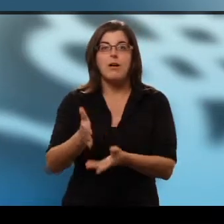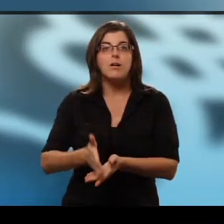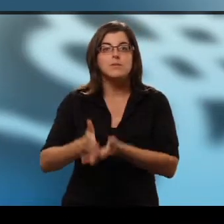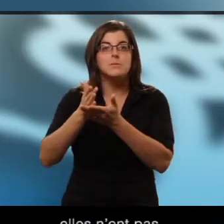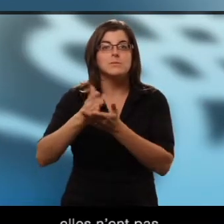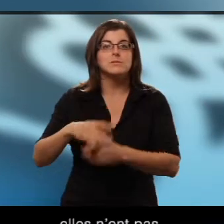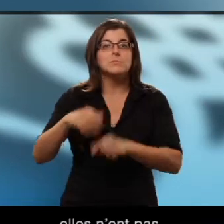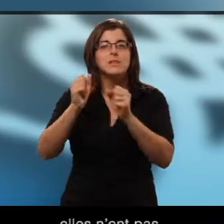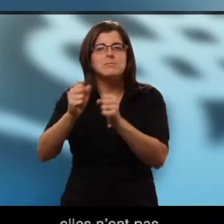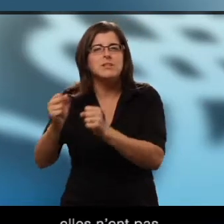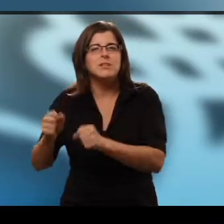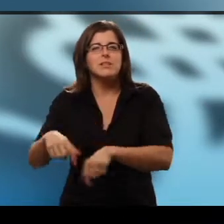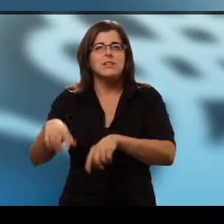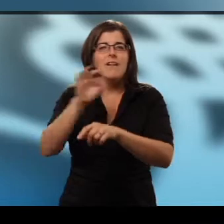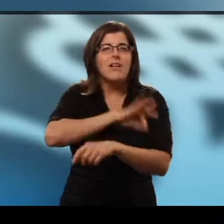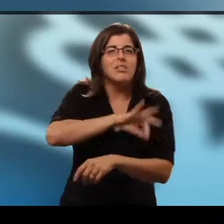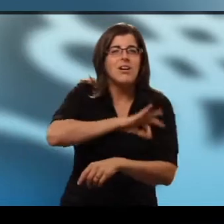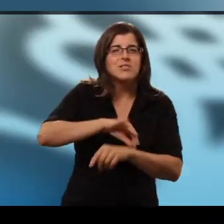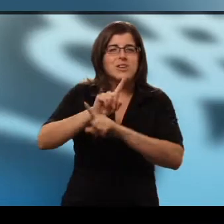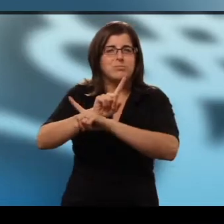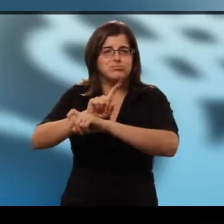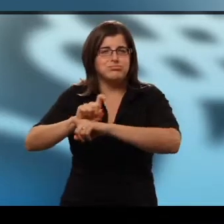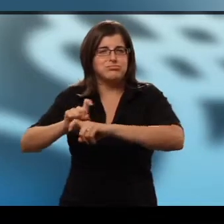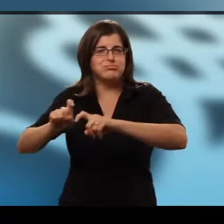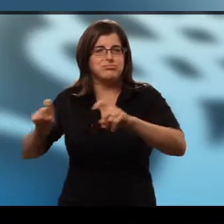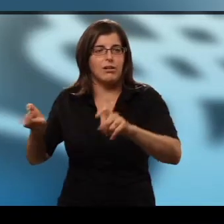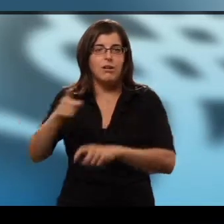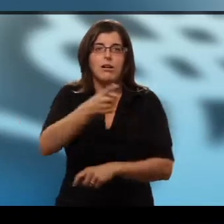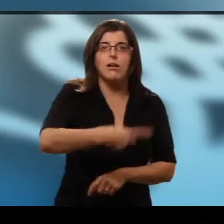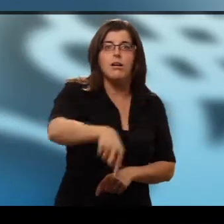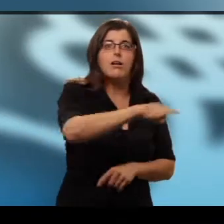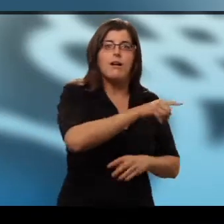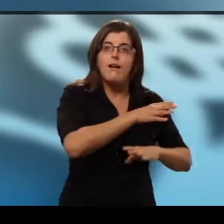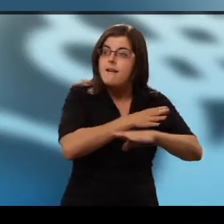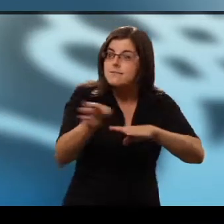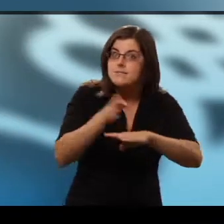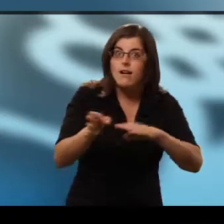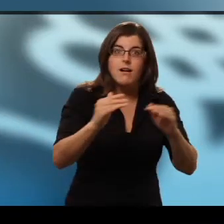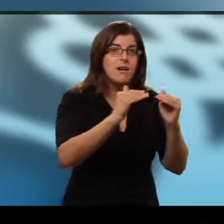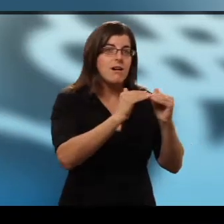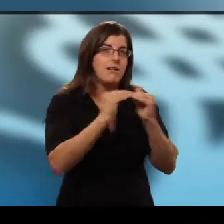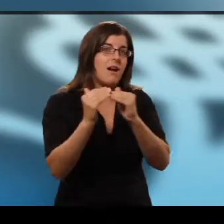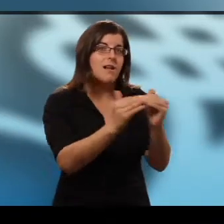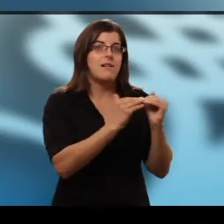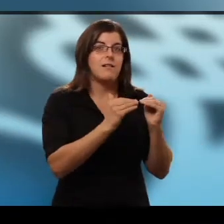elles n'ont pas toutes le même accès aux ressources, aux possibilités ou aux avantages.